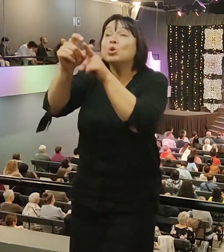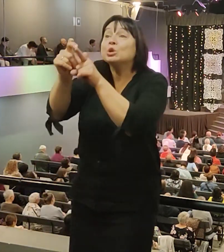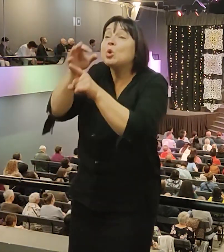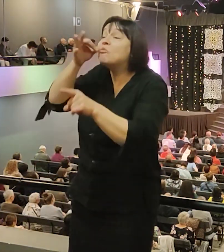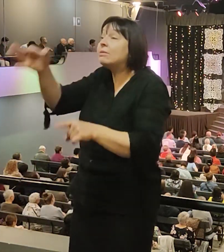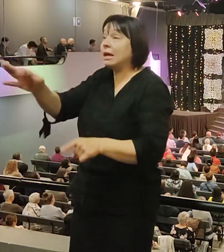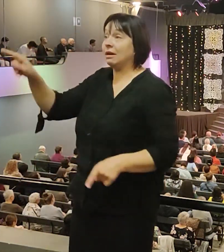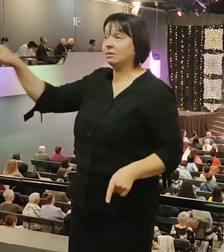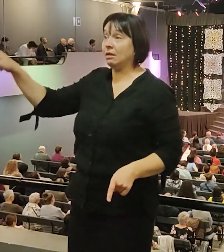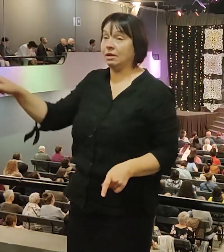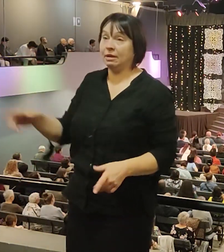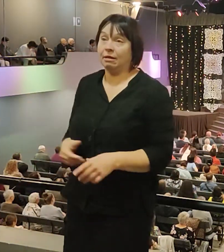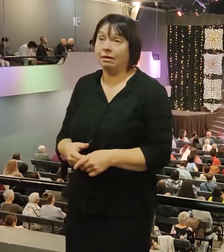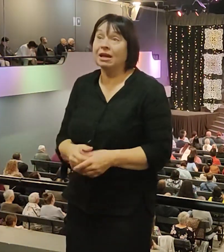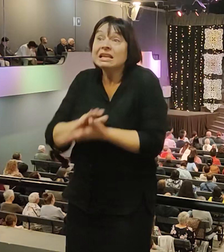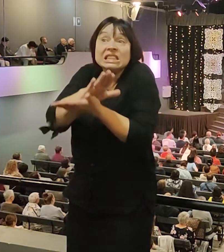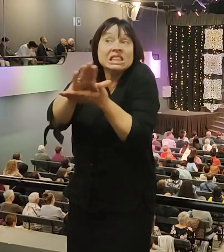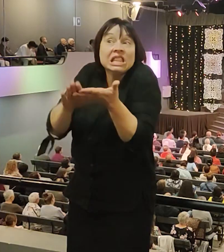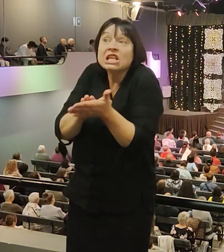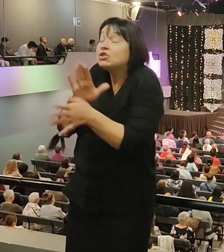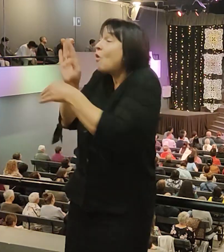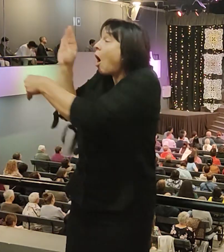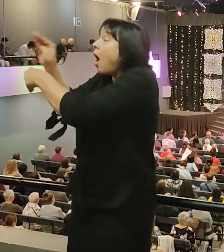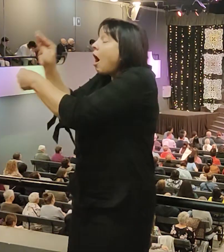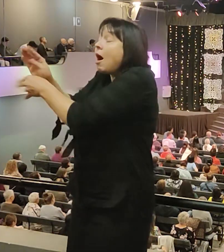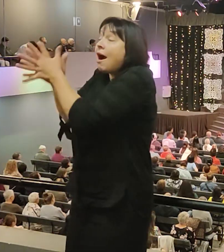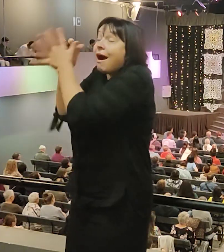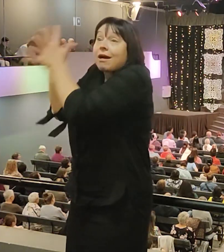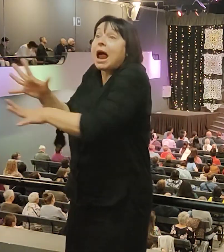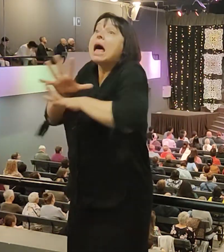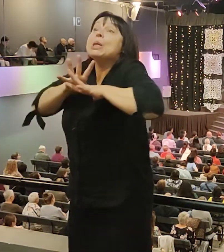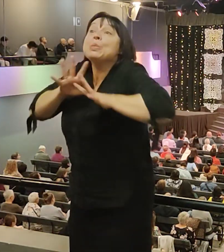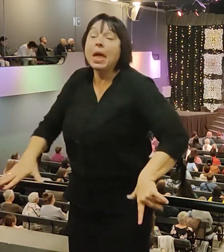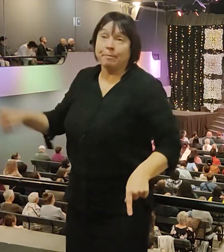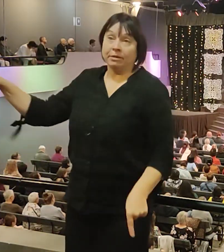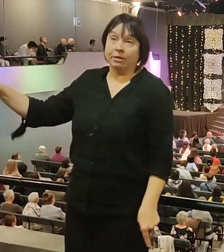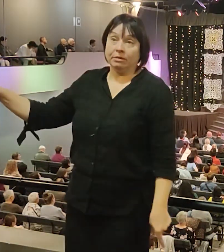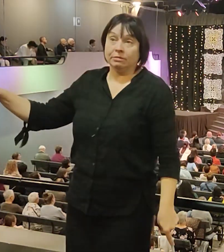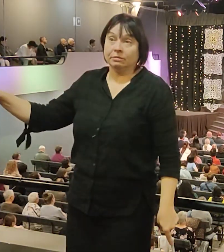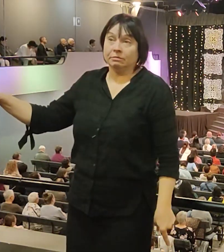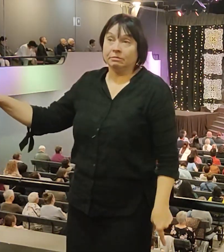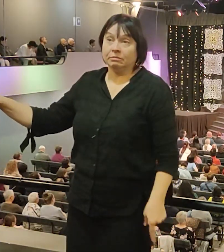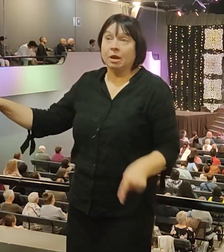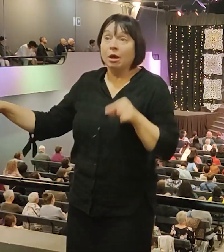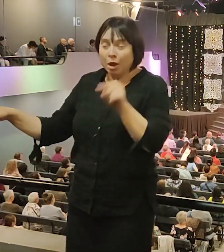И опять его ссылают в тюрьму. Он доверял своим Богу.